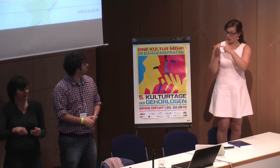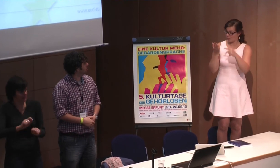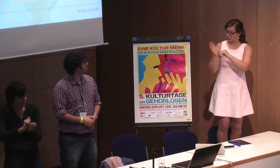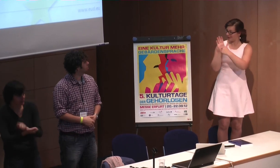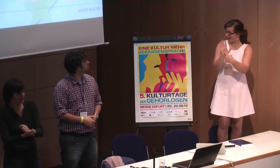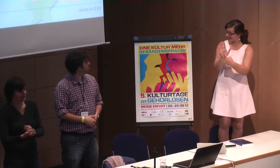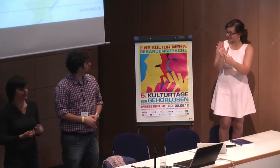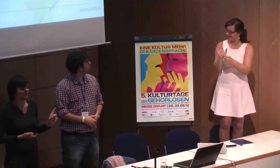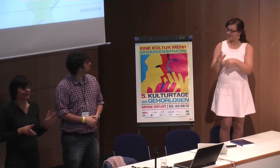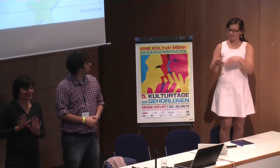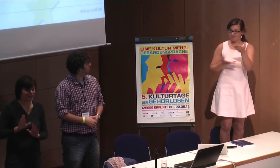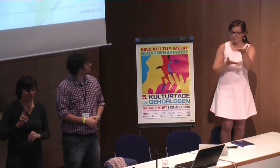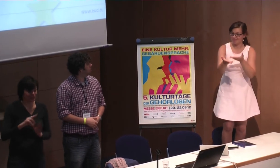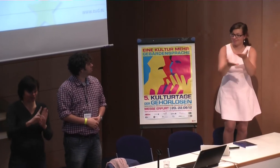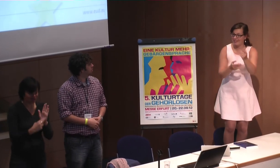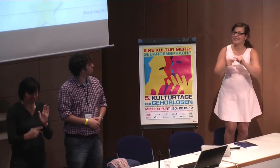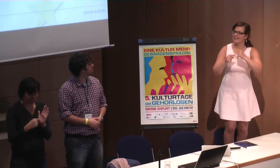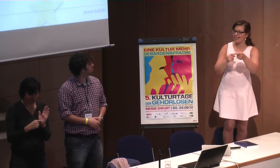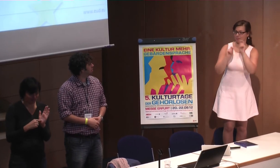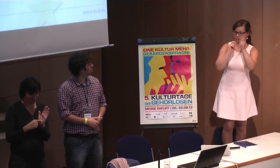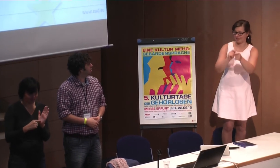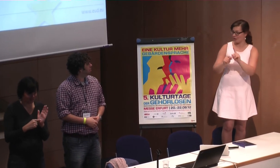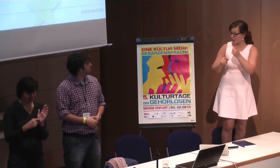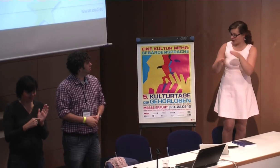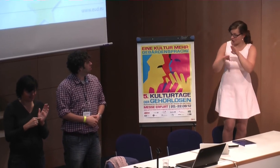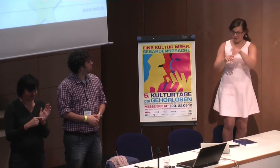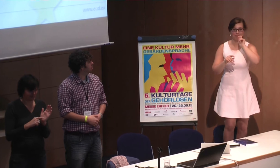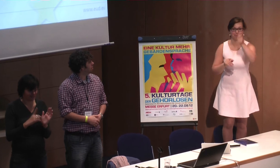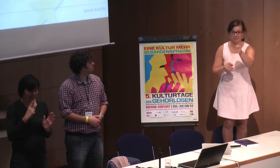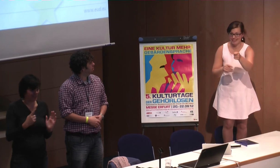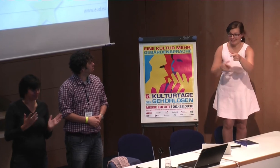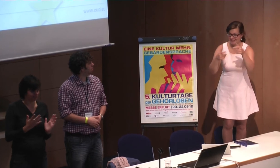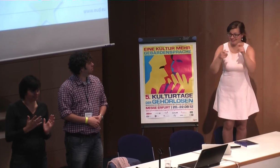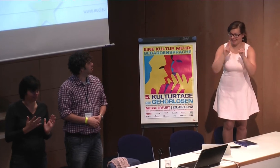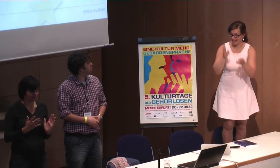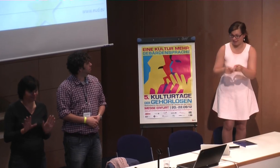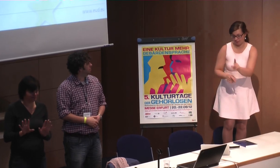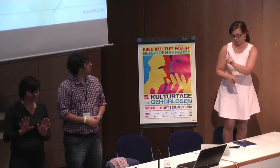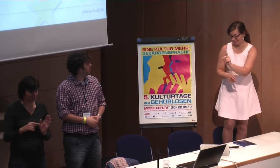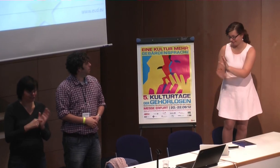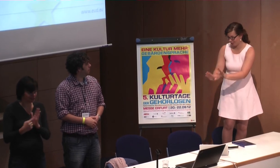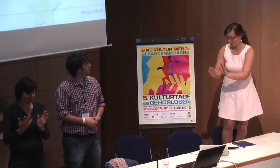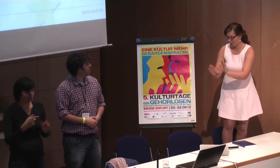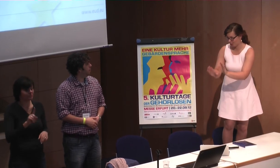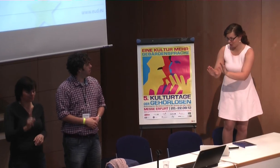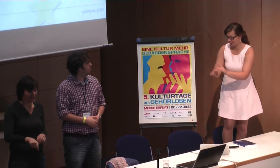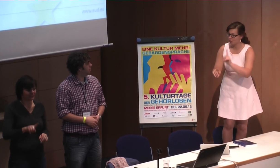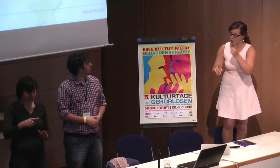da muss man doch diese Leute zur Rechenschaft ziehen. Das wäre sicherlich der erste Schritt, erst mal die UN-Konvention vorzulegen und zu sagen, hier guckt mal, das gibt es als gesetzliche